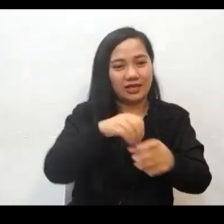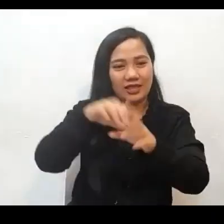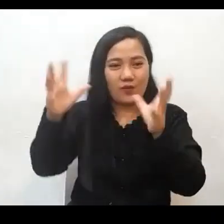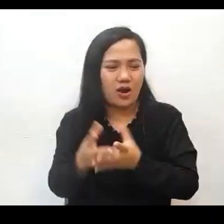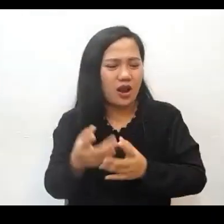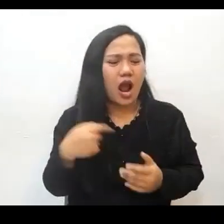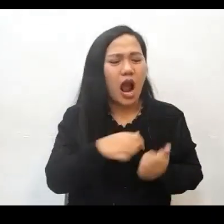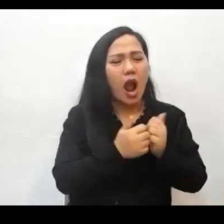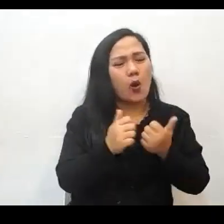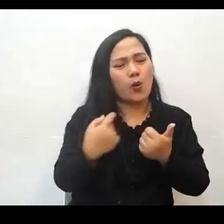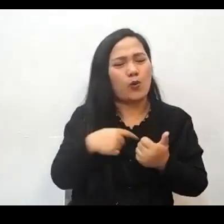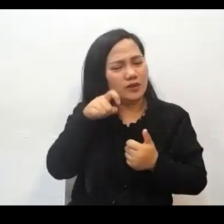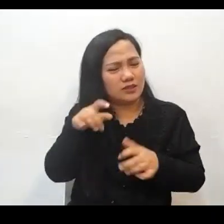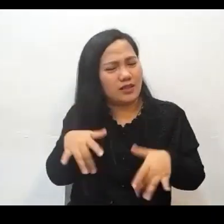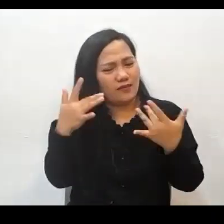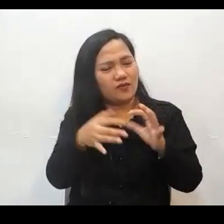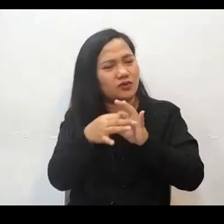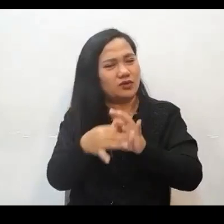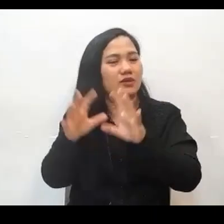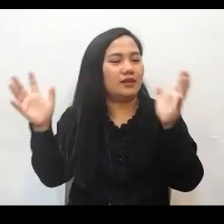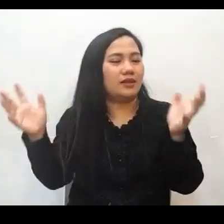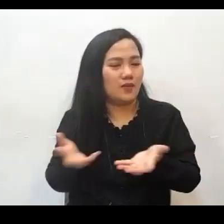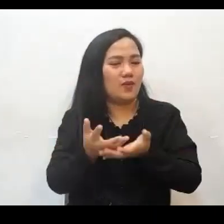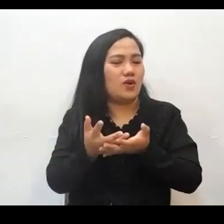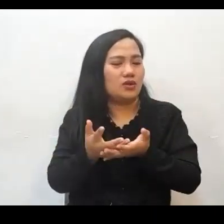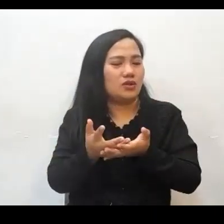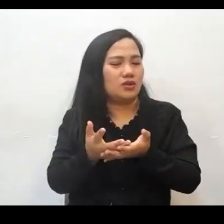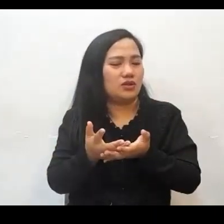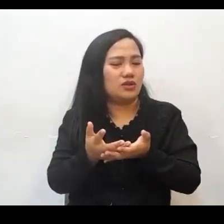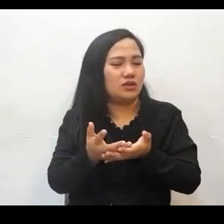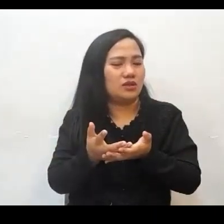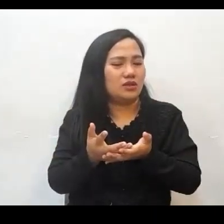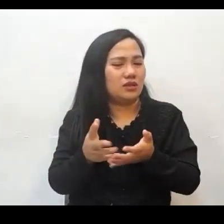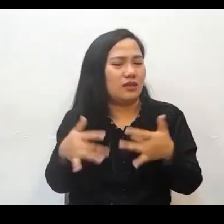Kaya kailangan natin matutunan kung paano ba mabuhay yung isang kristyano sa mundo.